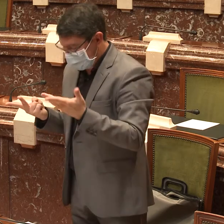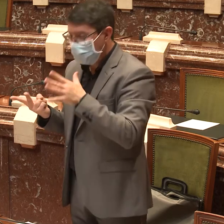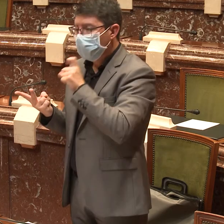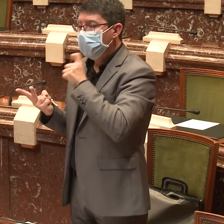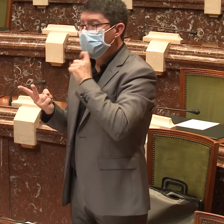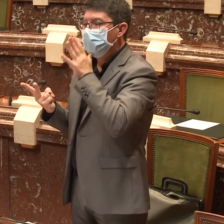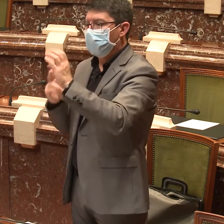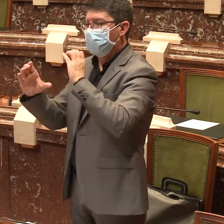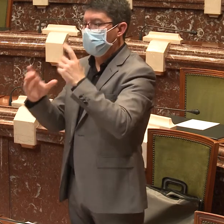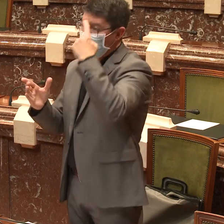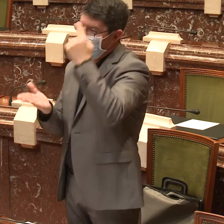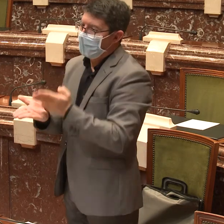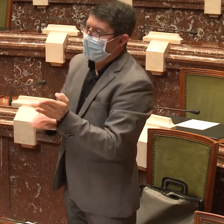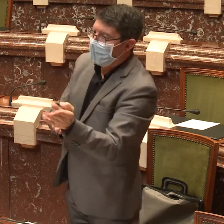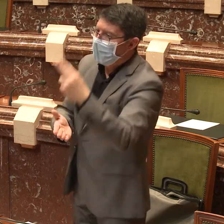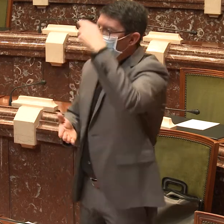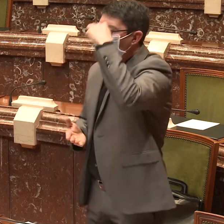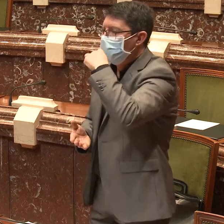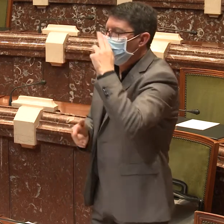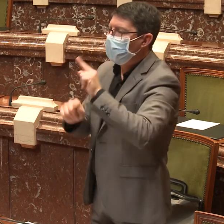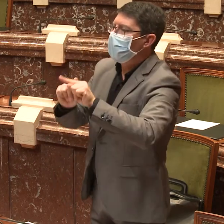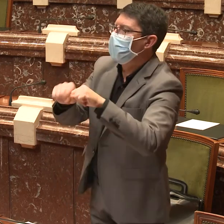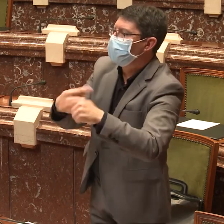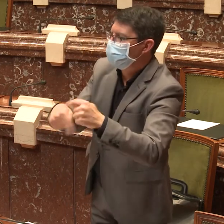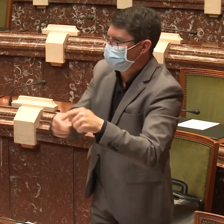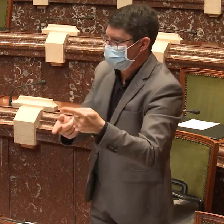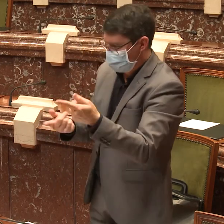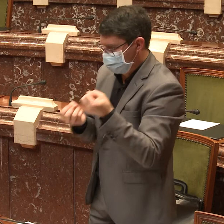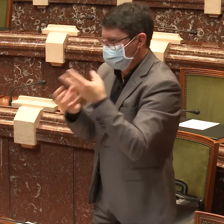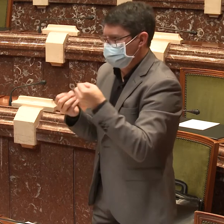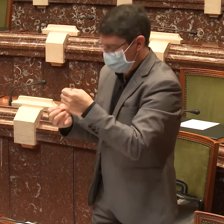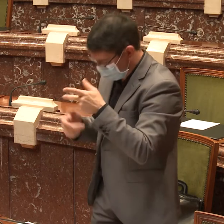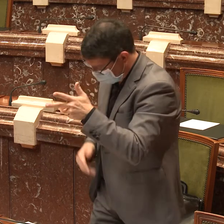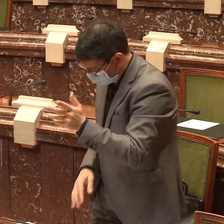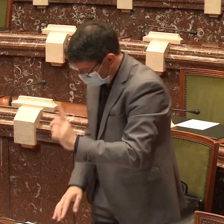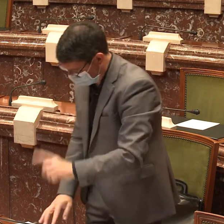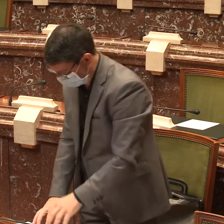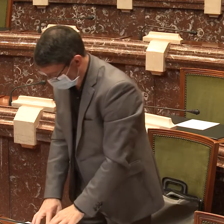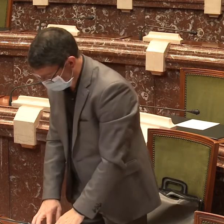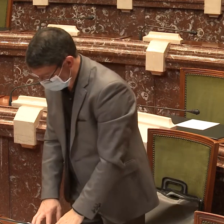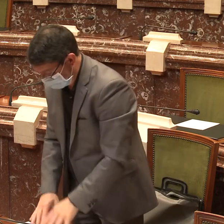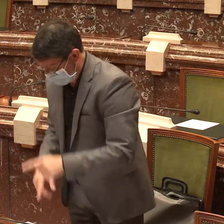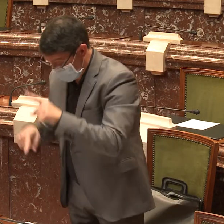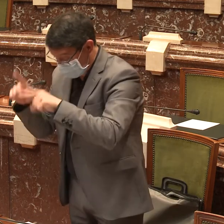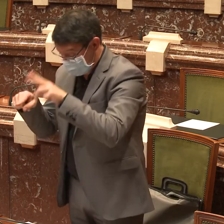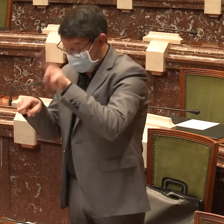Además, se viola la confidencialidad de los datos personales relativos a la situación médica de las personas sordas, ya que ante las dificultades de